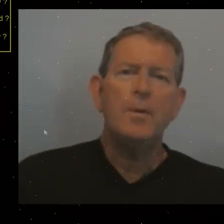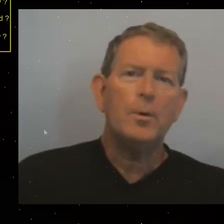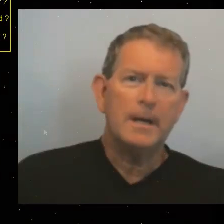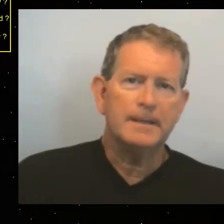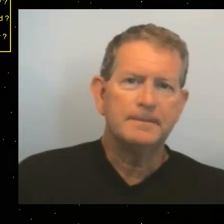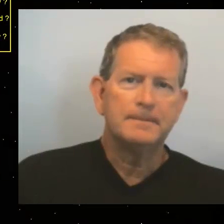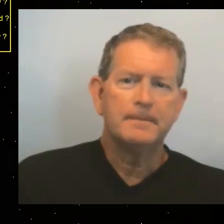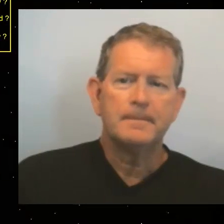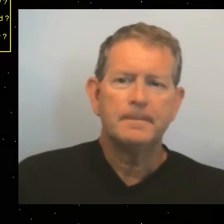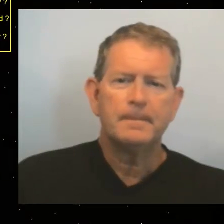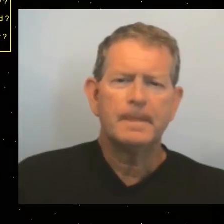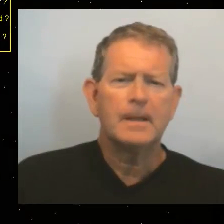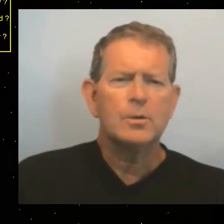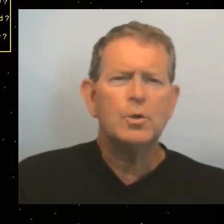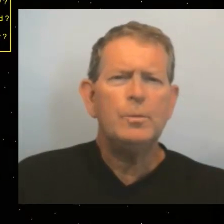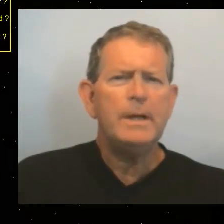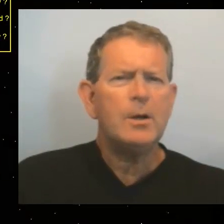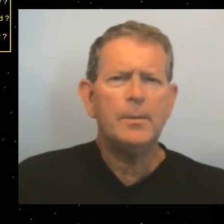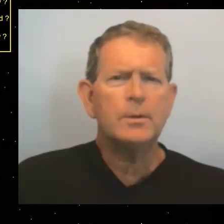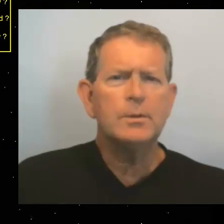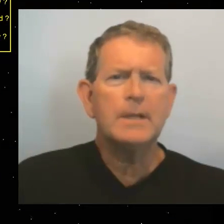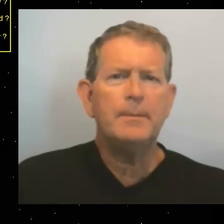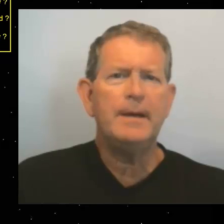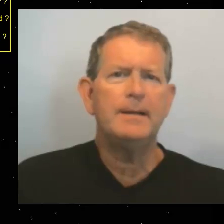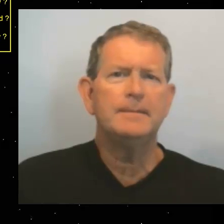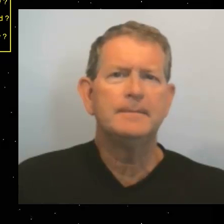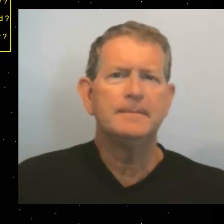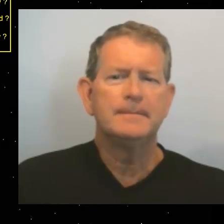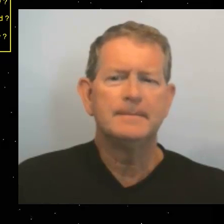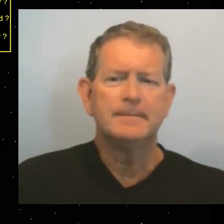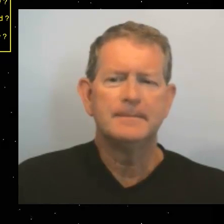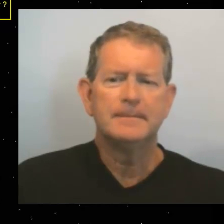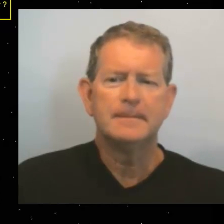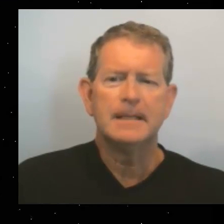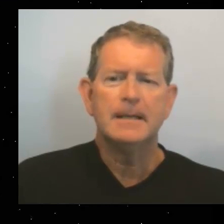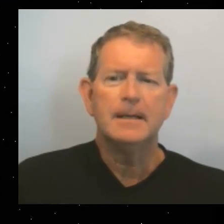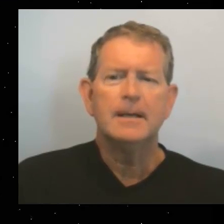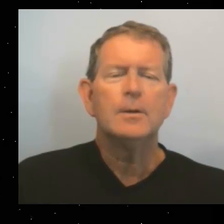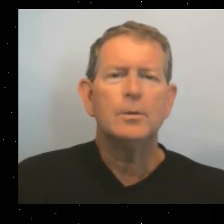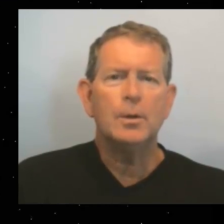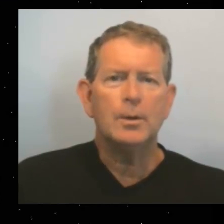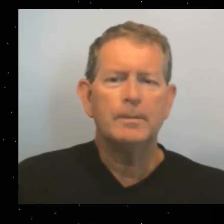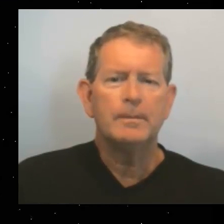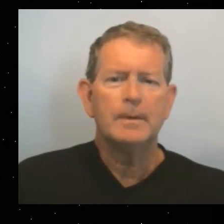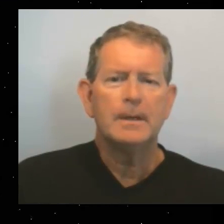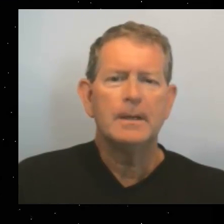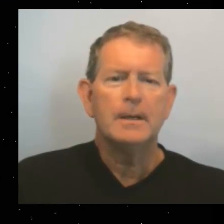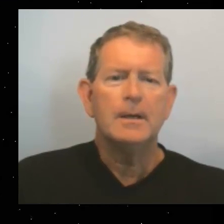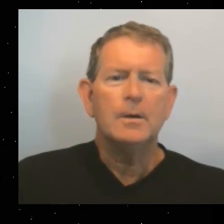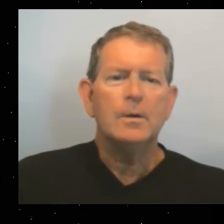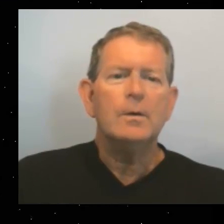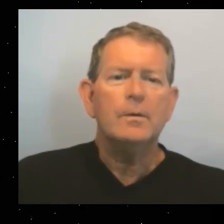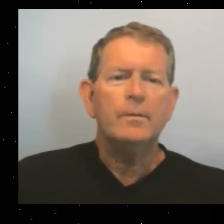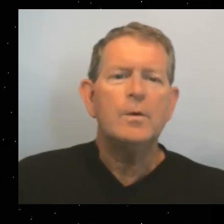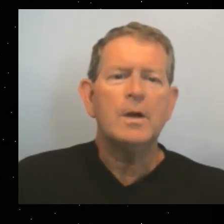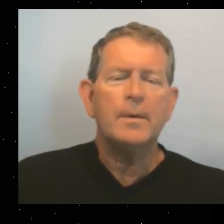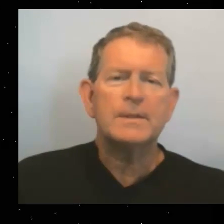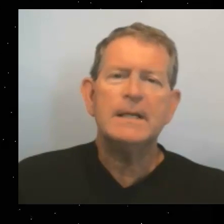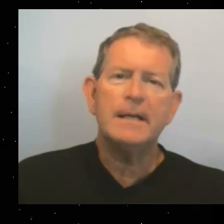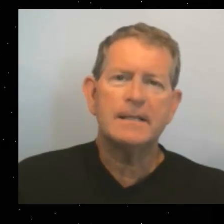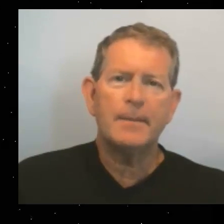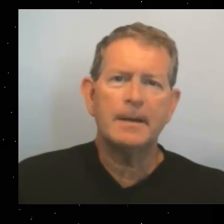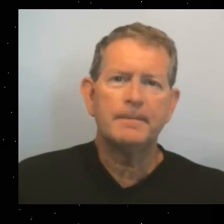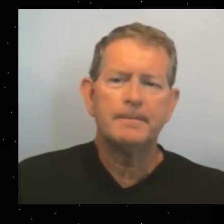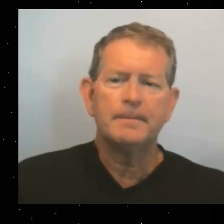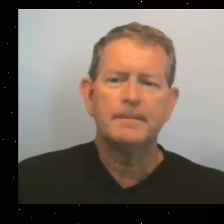Numéro 1 J'oublie comment tu t'appelles. 2 Vous